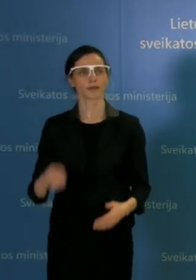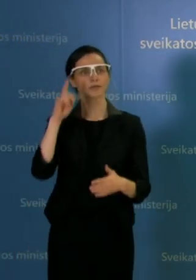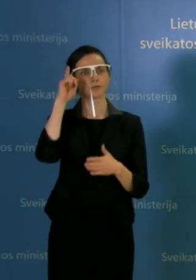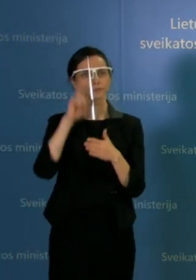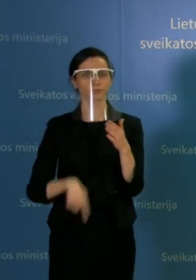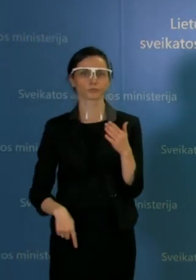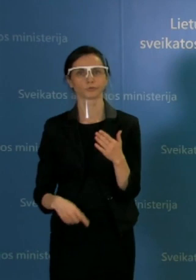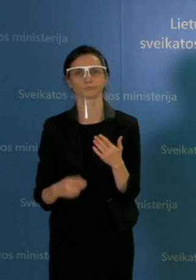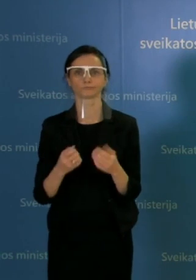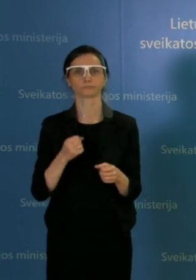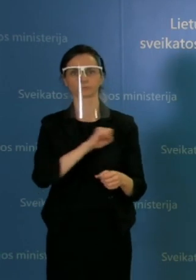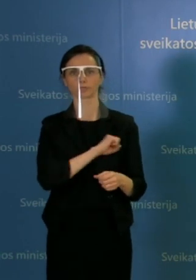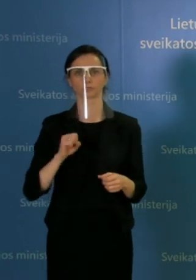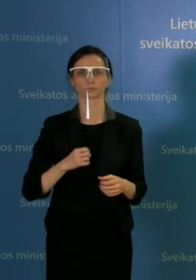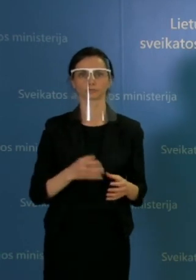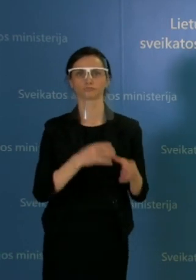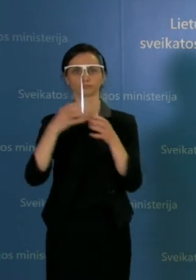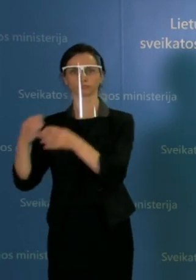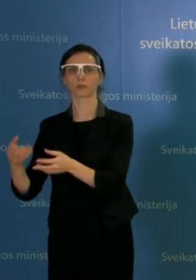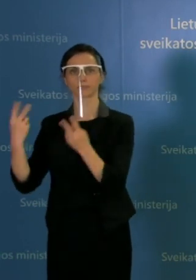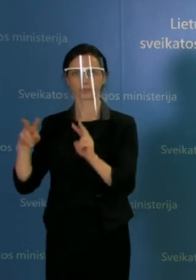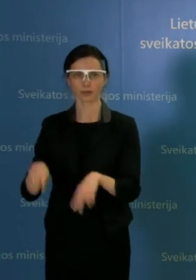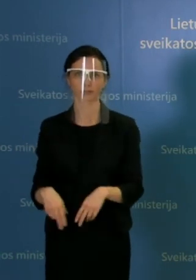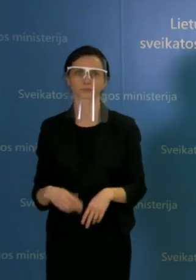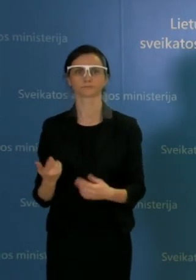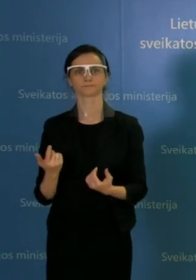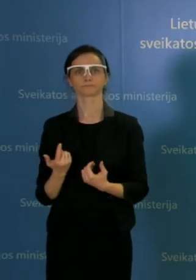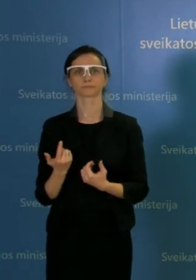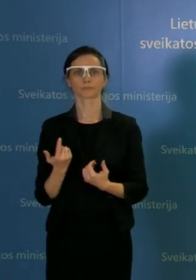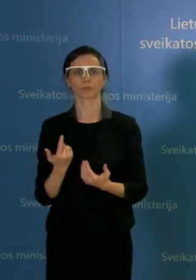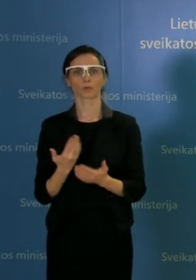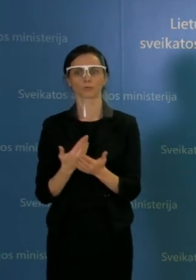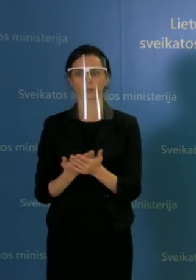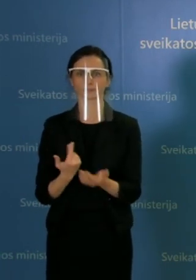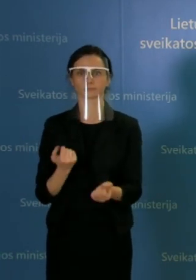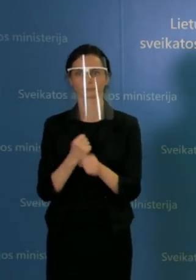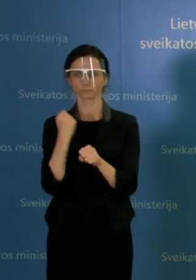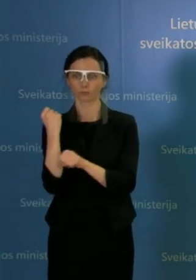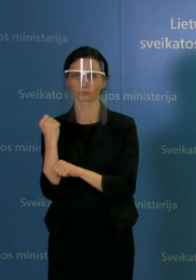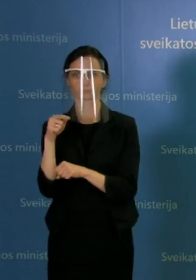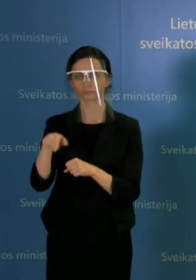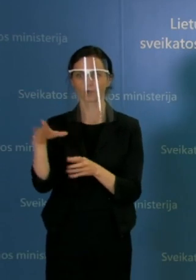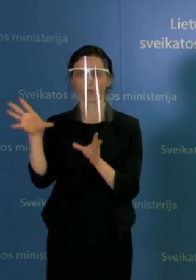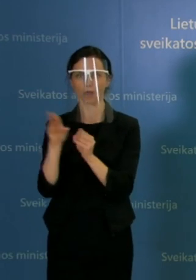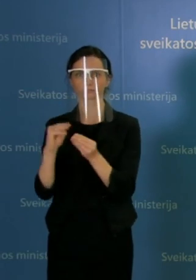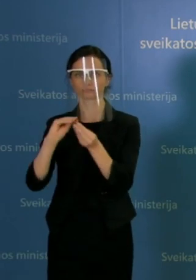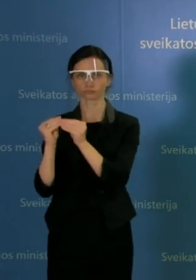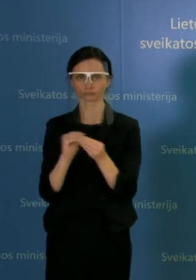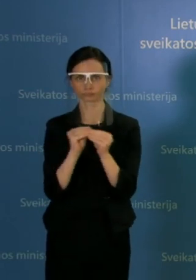nebus taikoma. Tikėkime, kad visais atvejais su darbuotojui bus susitarėma.